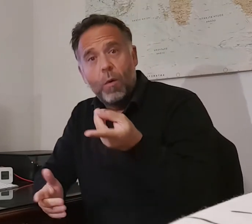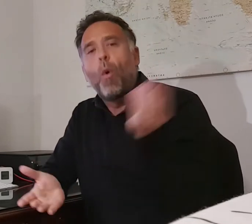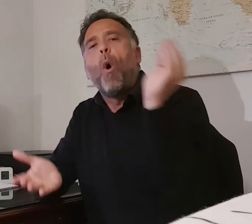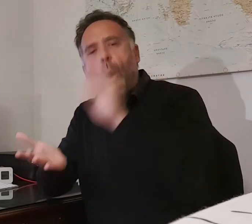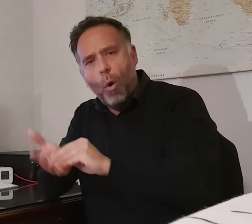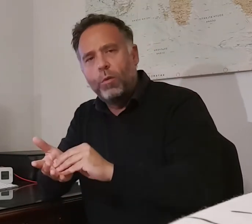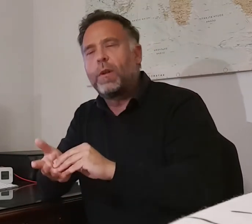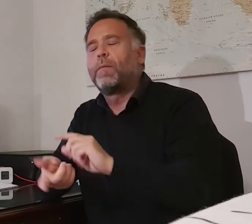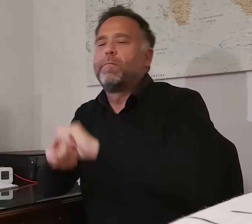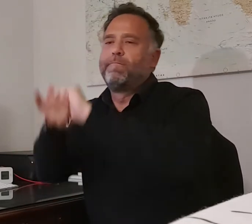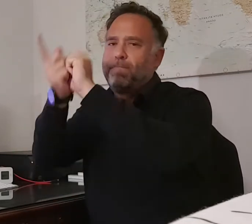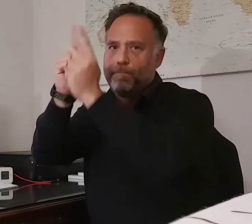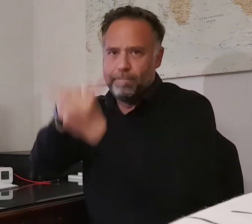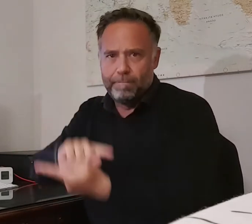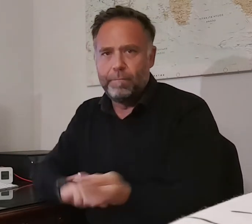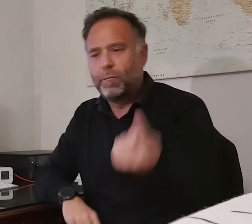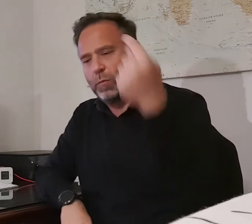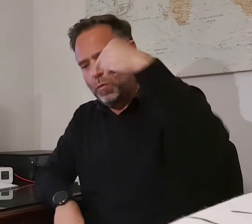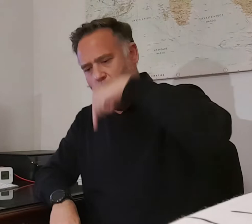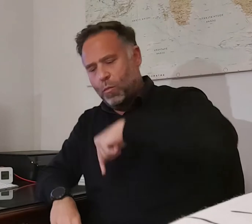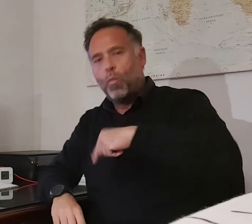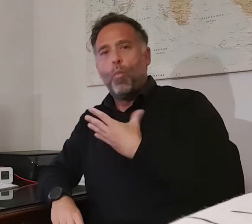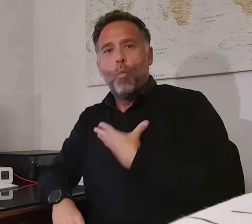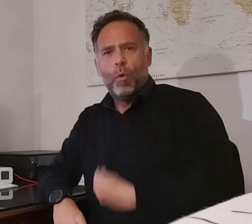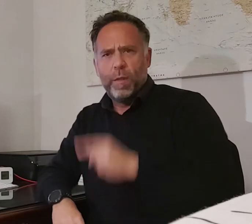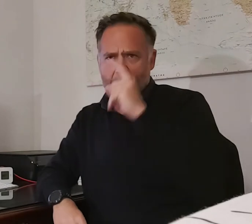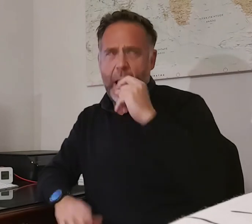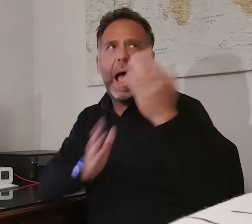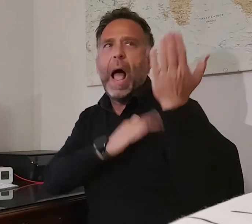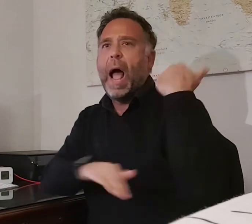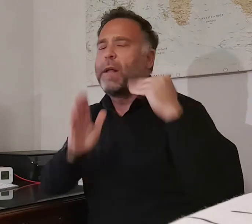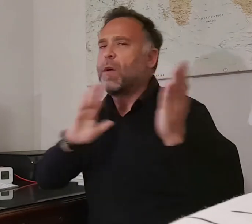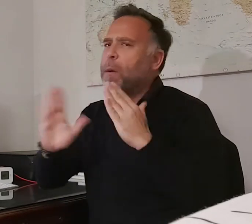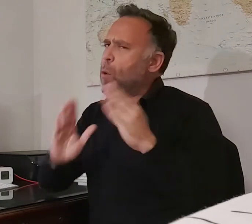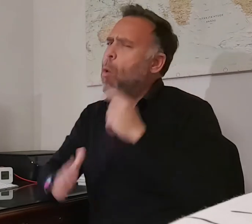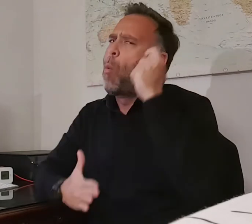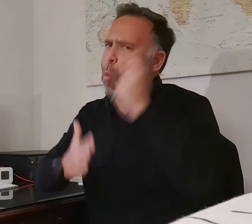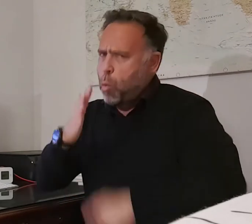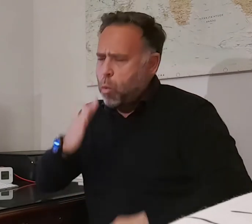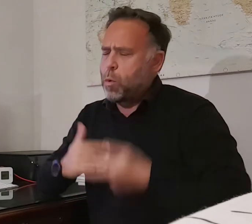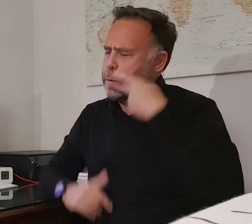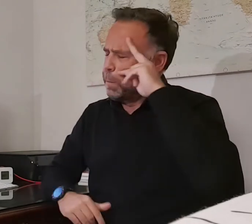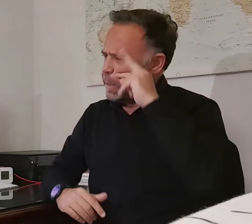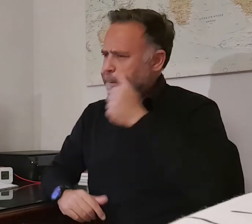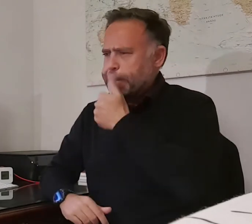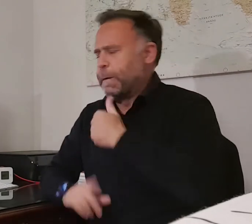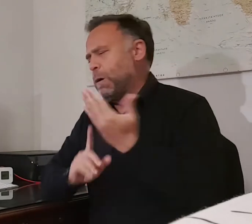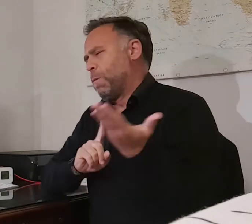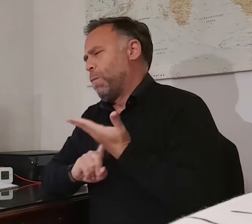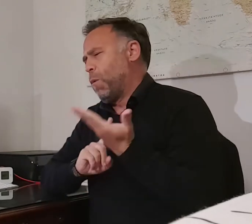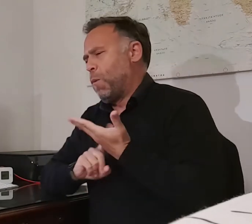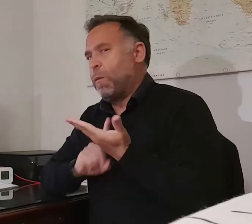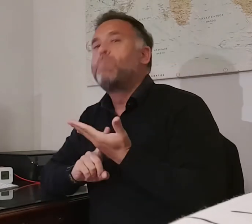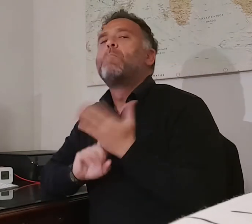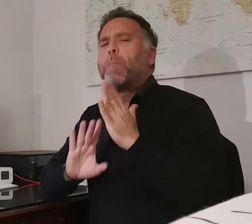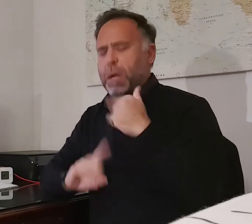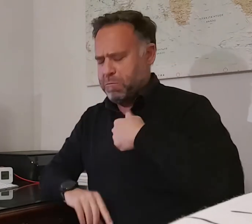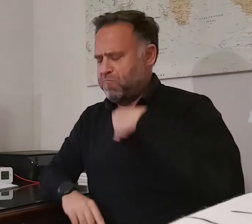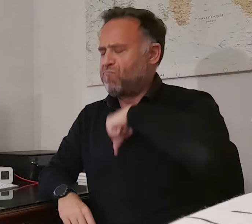y se puso al mando del Murcia en los años más complicados de su trayectoria. Ahí se vio el verdadero compromiso e identificación